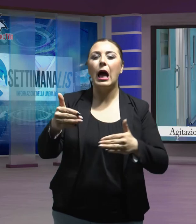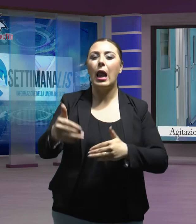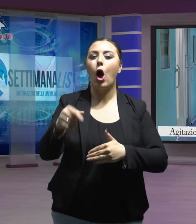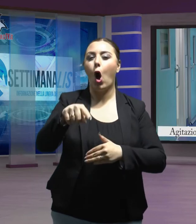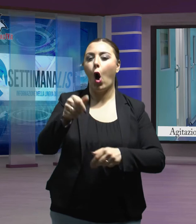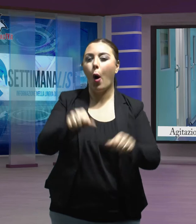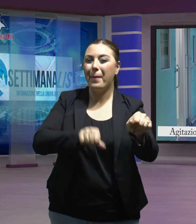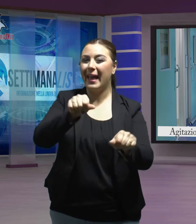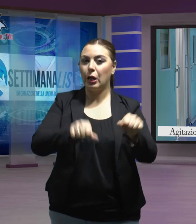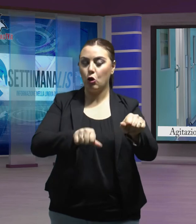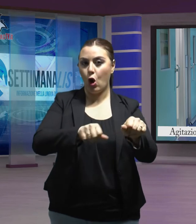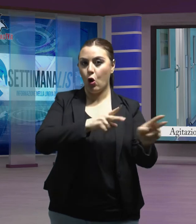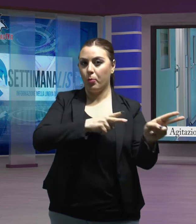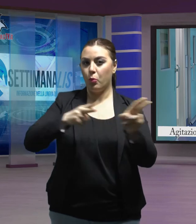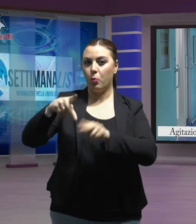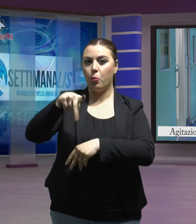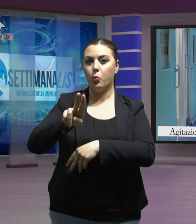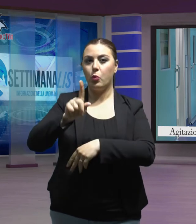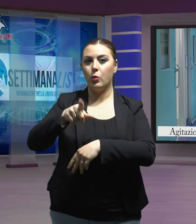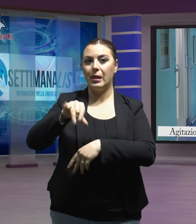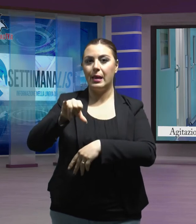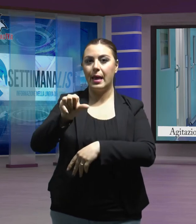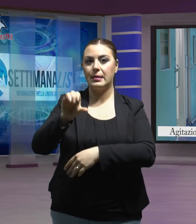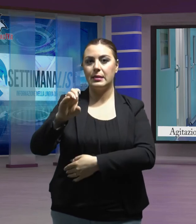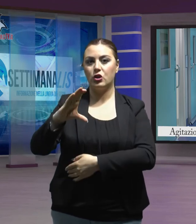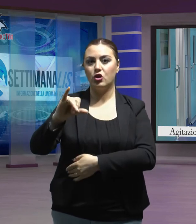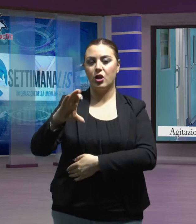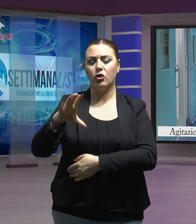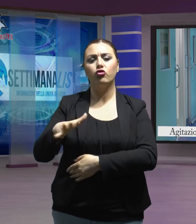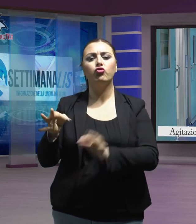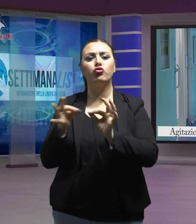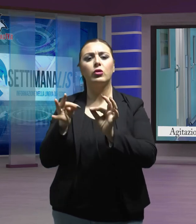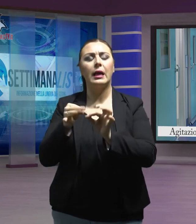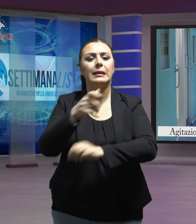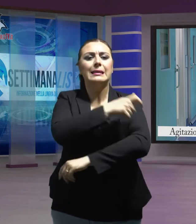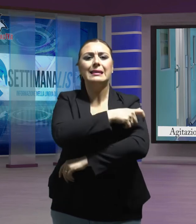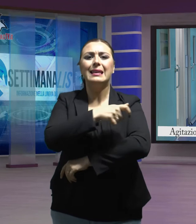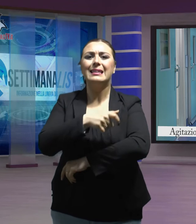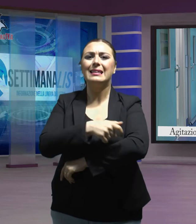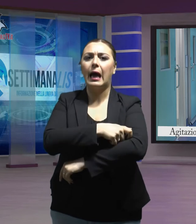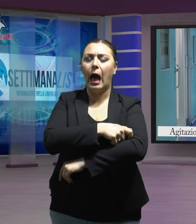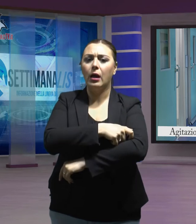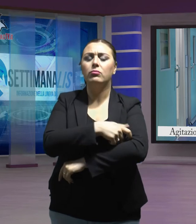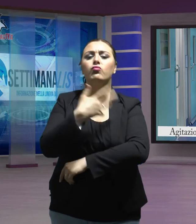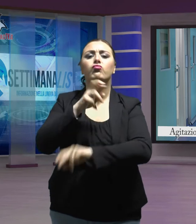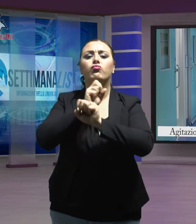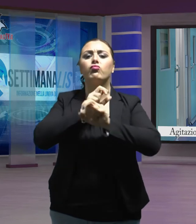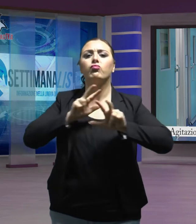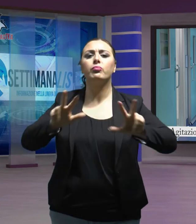pugliese Ciaccio in accordo con i sindacati ha proclamato lo stato di